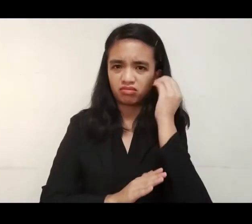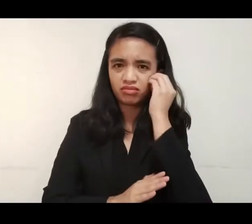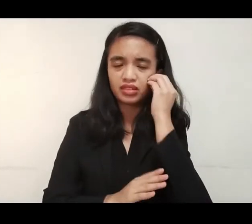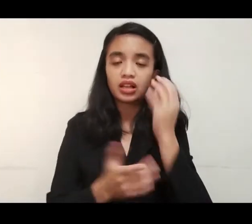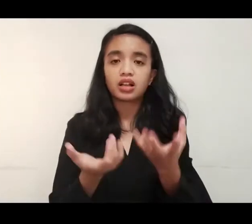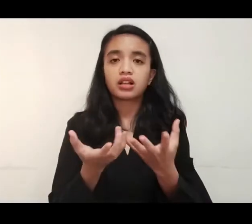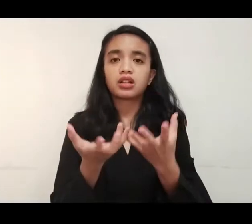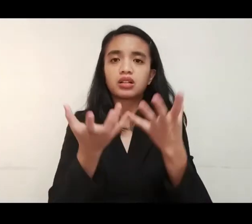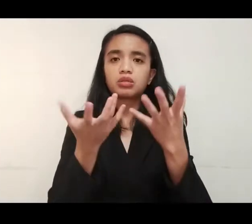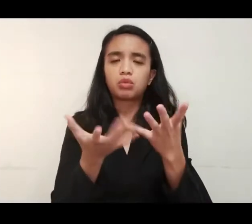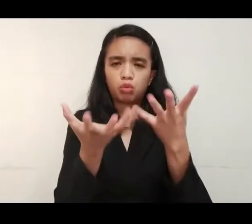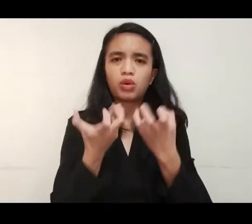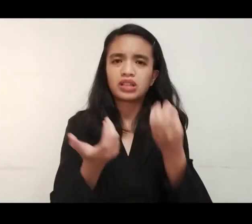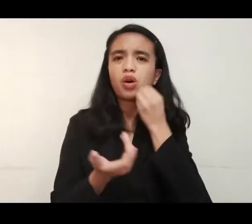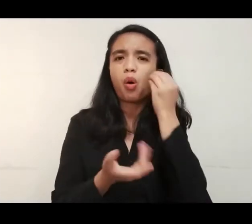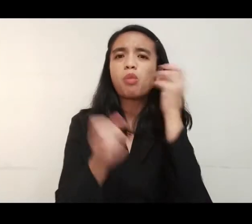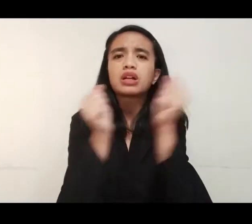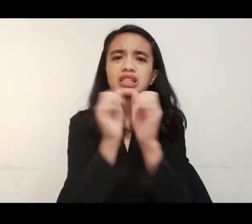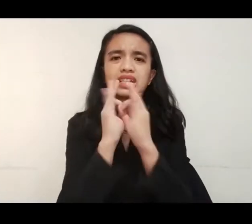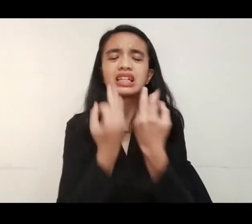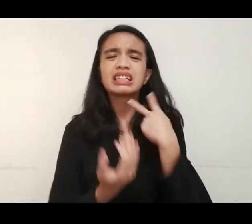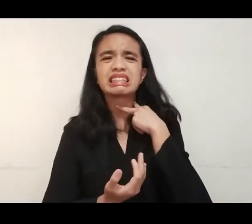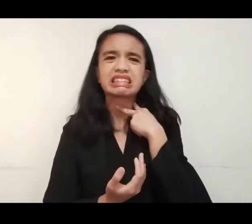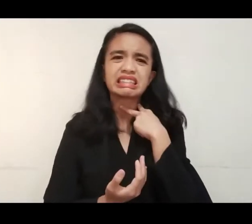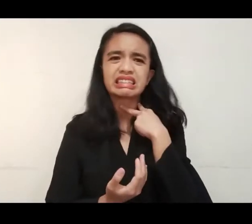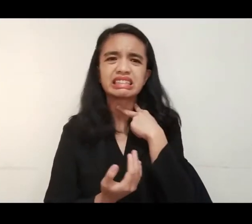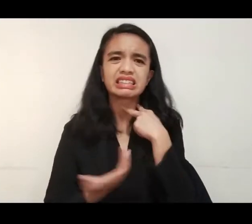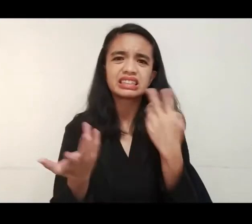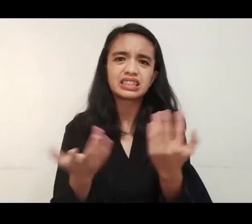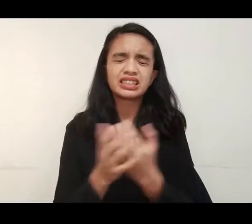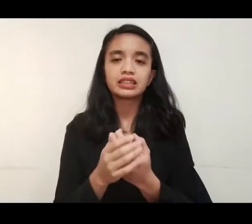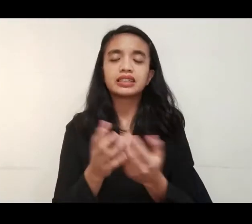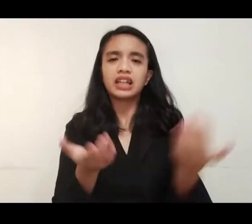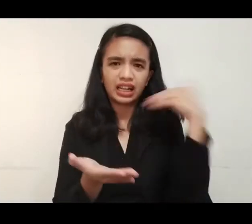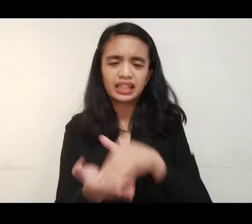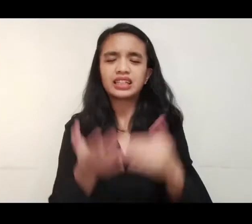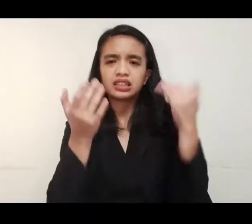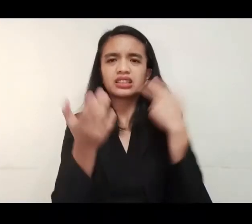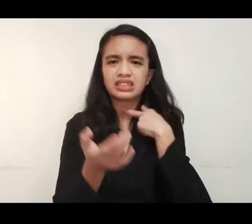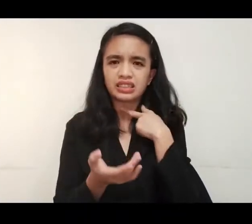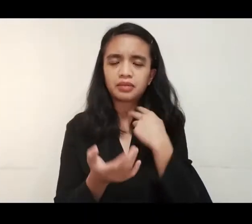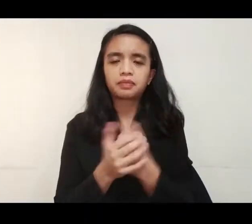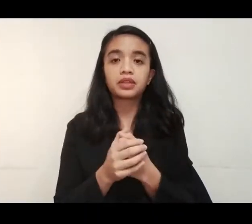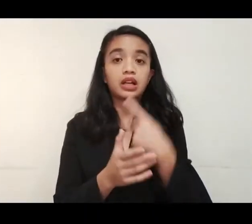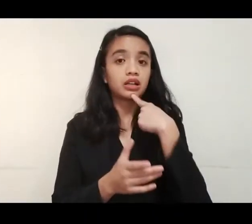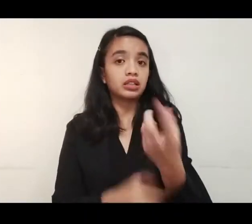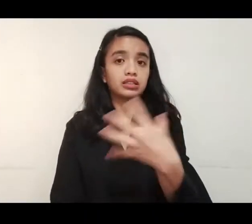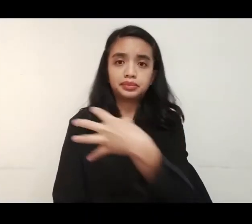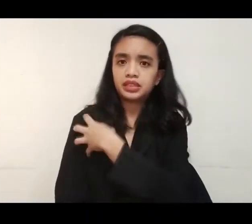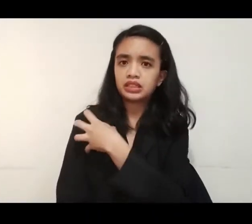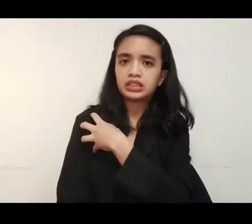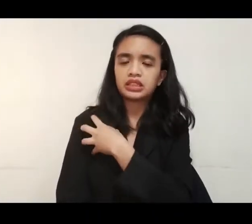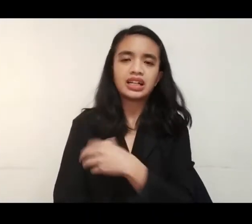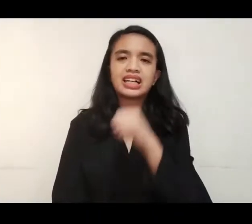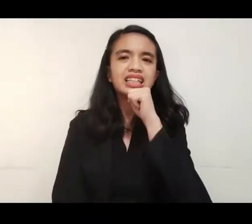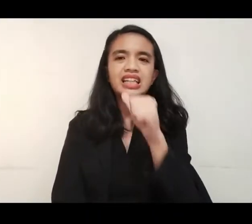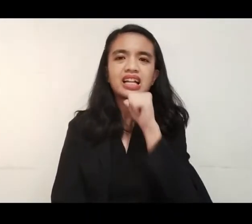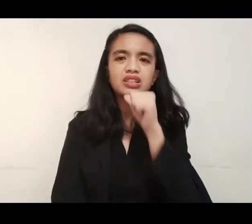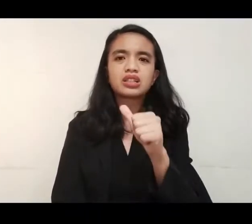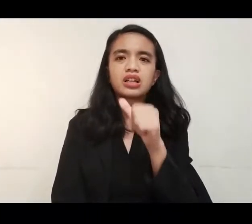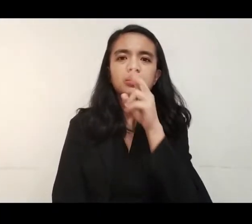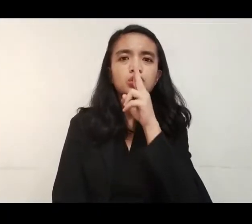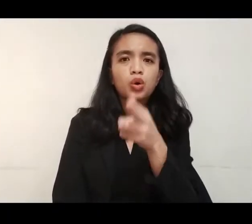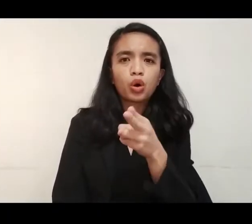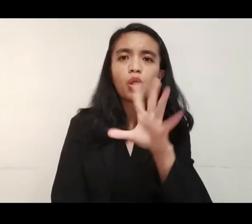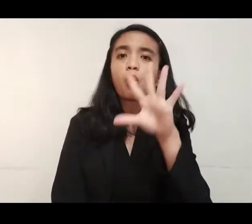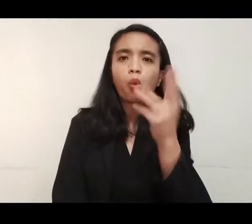Makaukta rin tayo sa mga pabit-pamilya namin. Stranded na nga kami sa pinanggalalingan namin. Stranded na naman kami dito. Ayon sa pulisya, hindi pati akong kailan